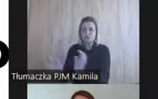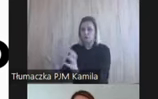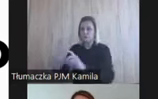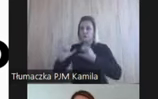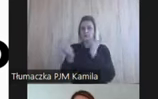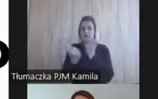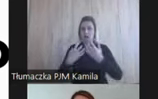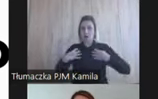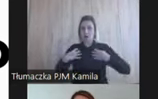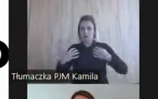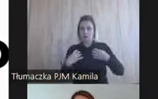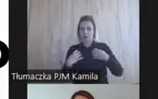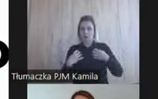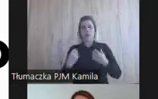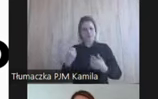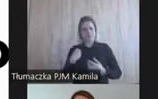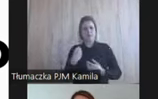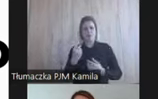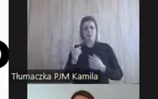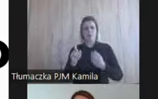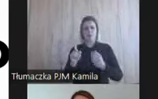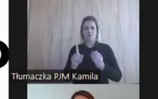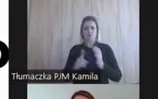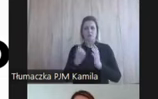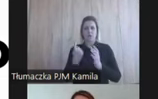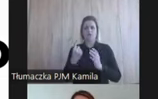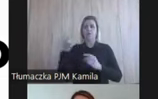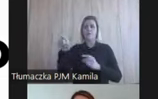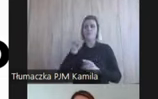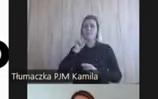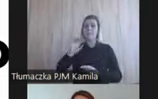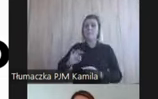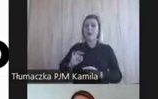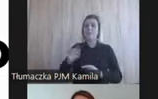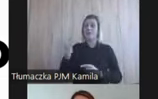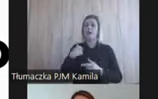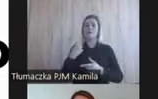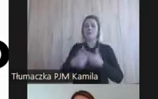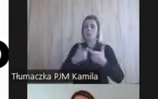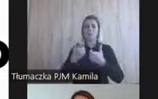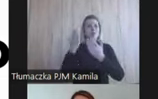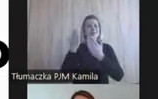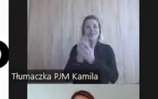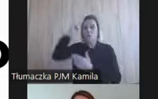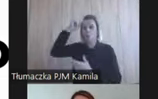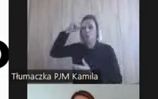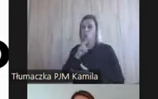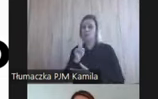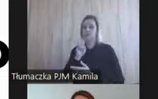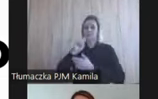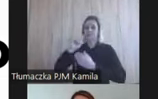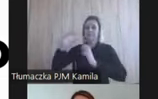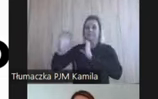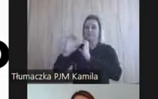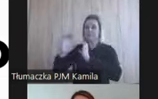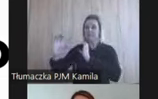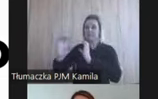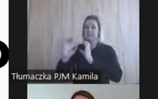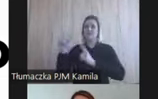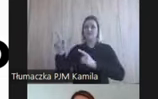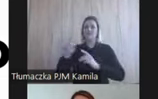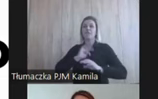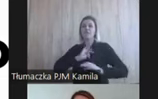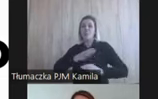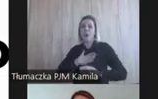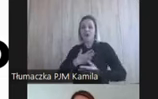I miałem taki przypadek pana, który się komunikował tylko z rodzicami. Wypracowali pewien slang